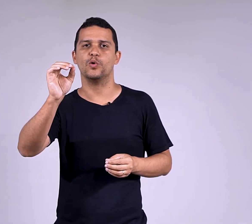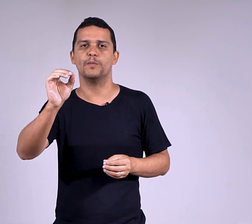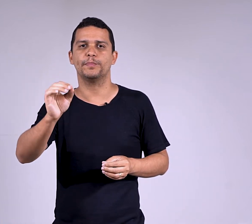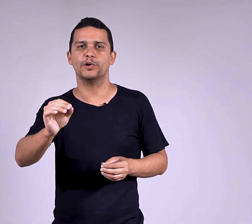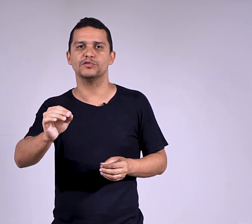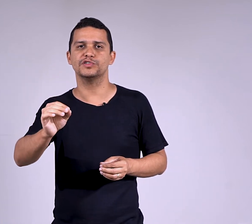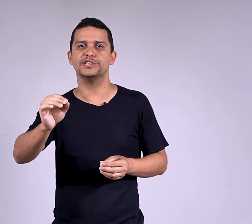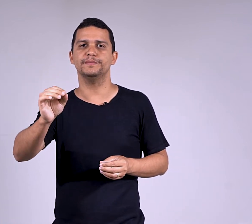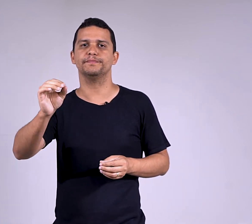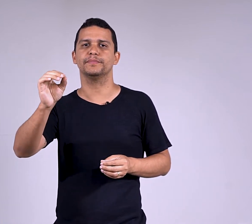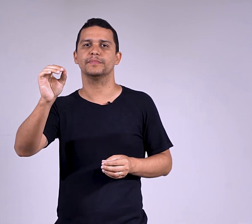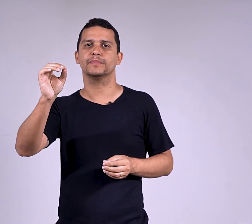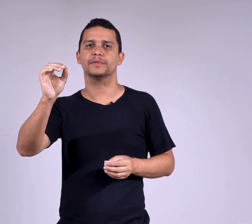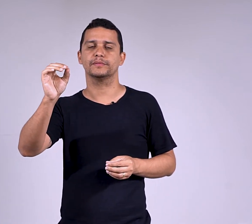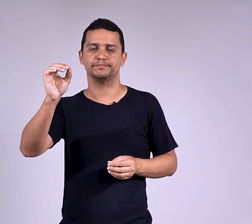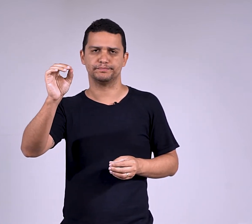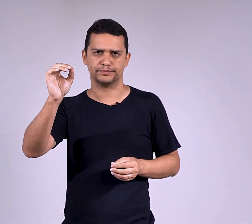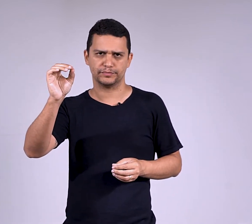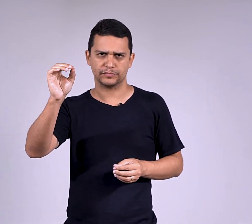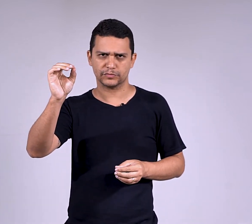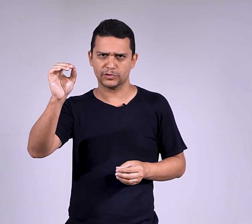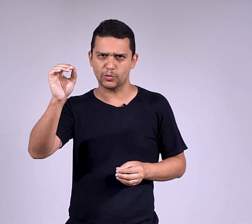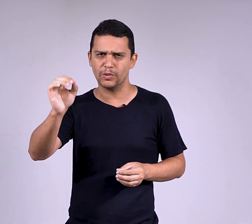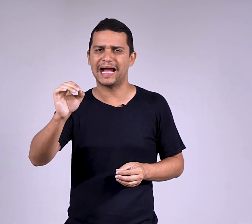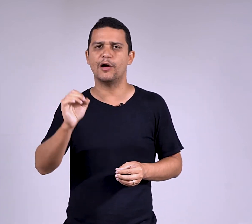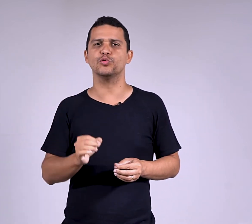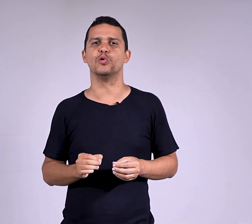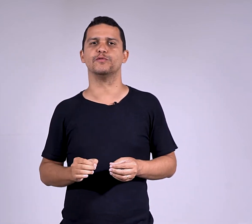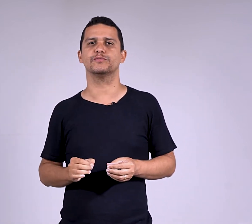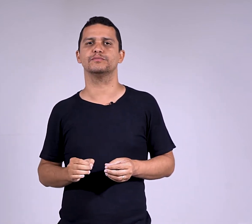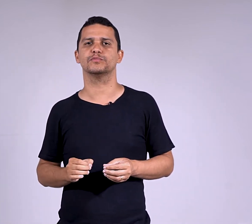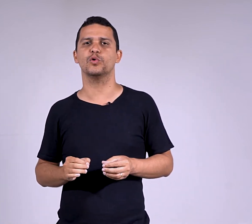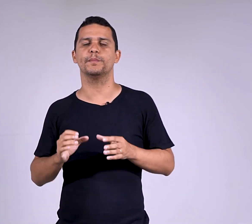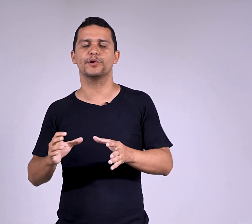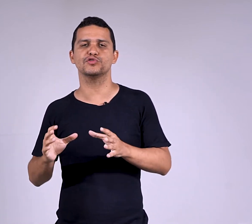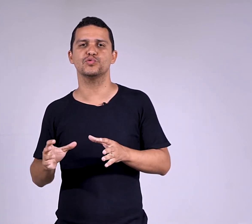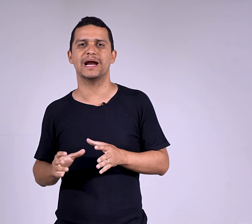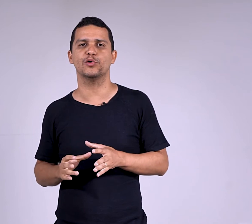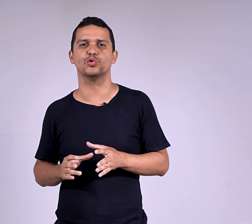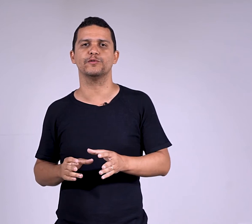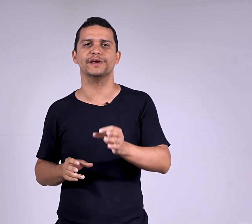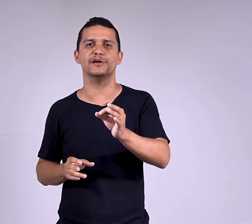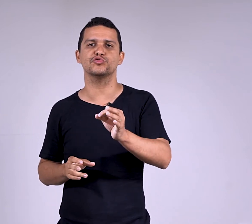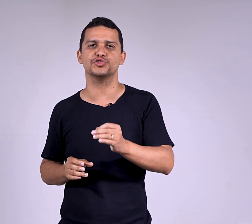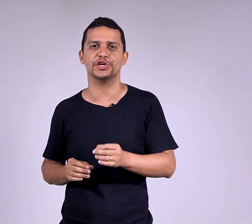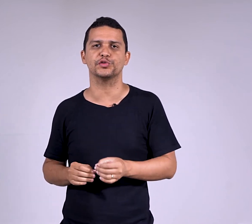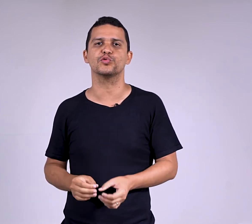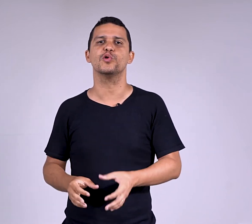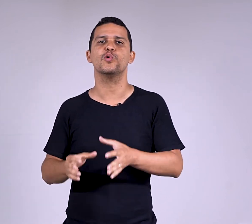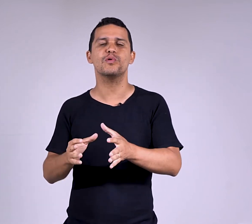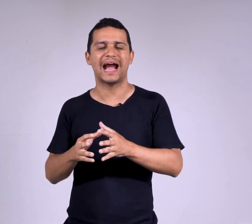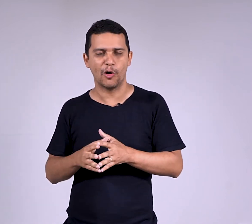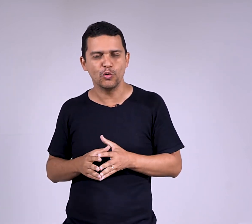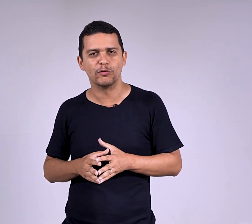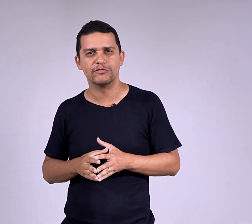comprou-se um carro novo. Comprou-se um carro novo. Quem é o sujeito? Um carro novo.